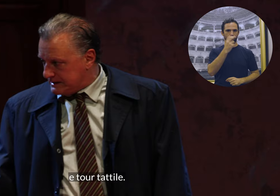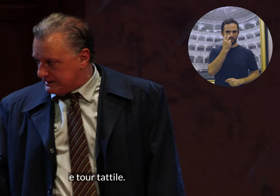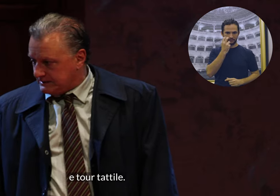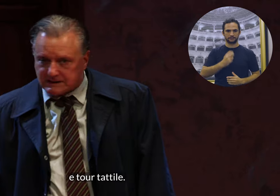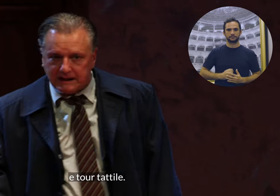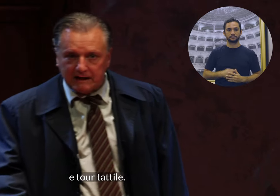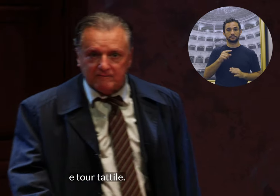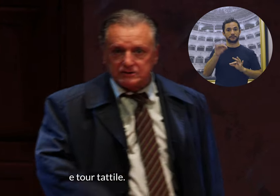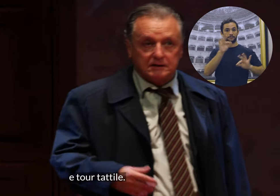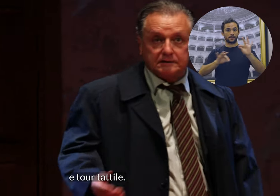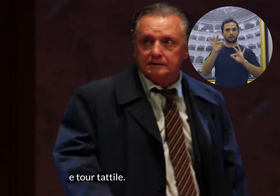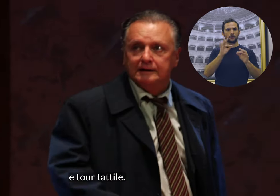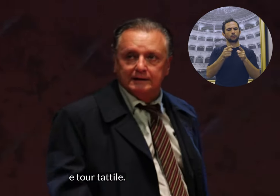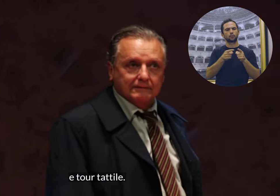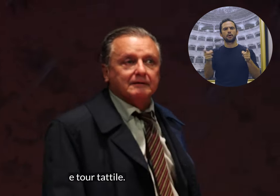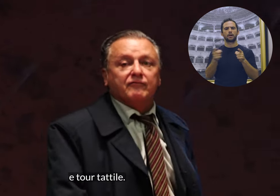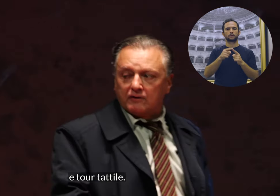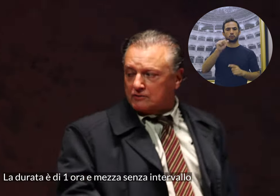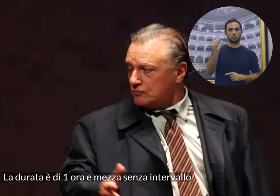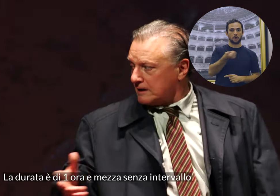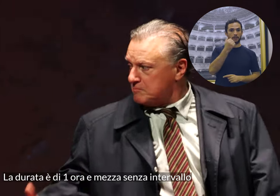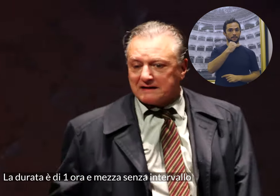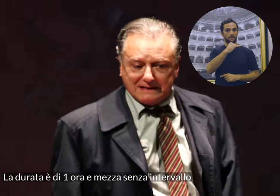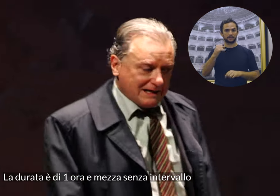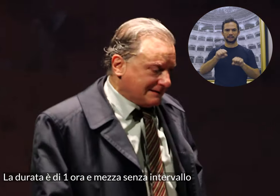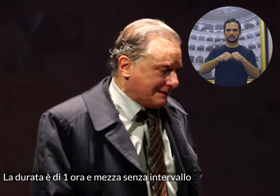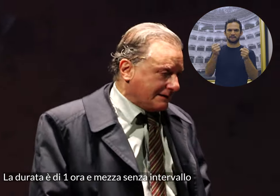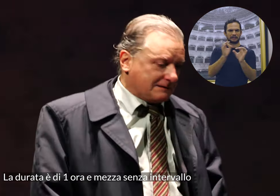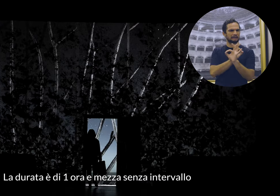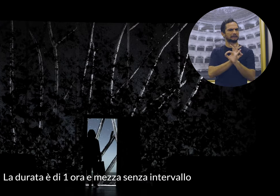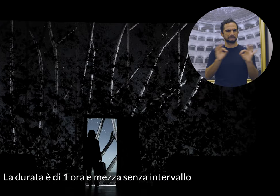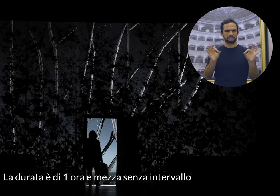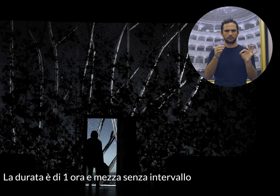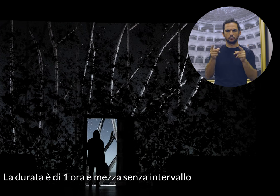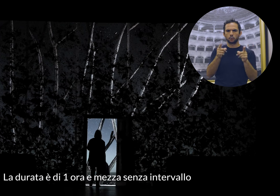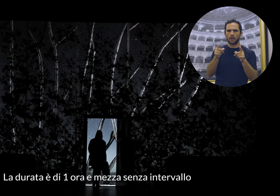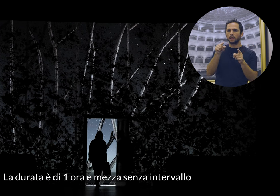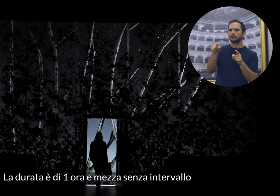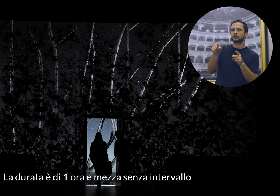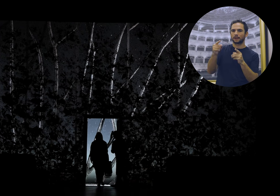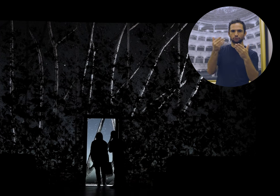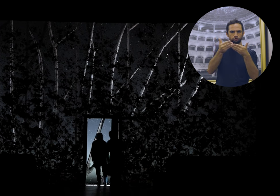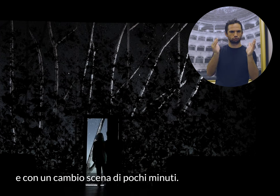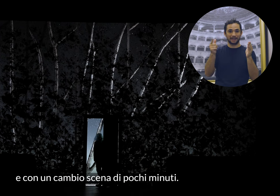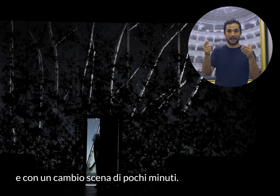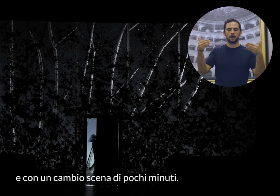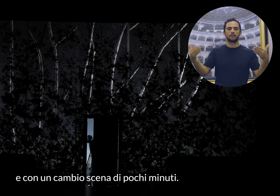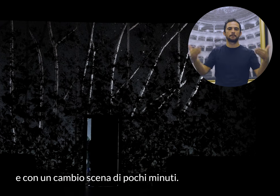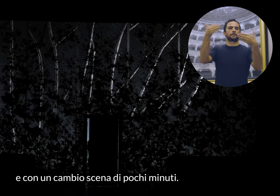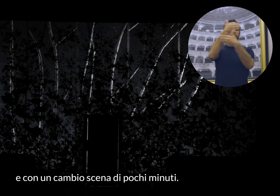tour tattile. La durata è di un'ora e mezza senza intervallo e con un cambio scena